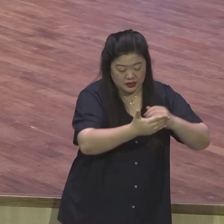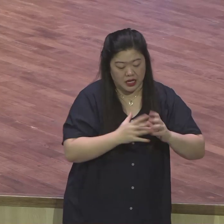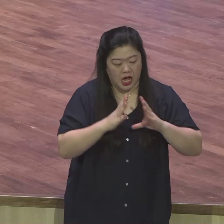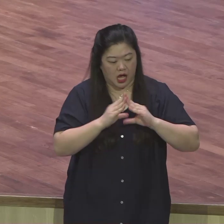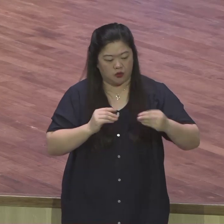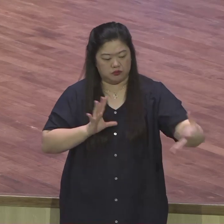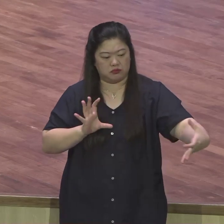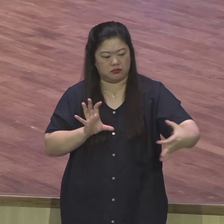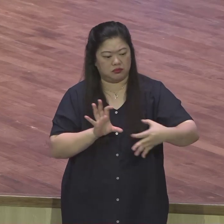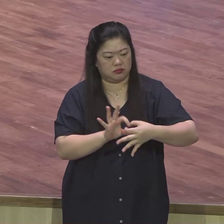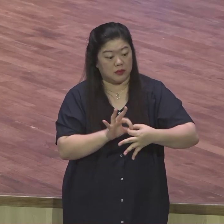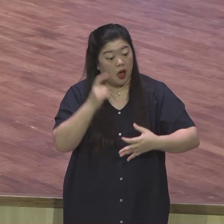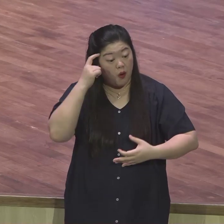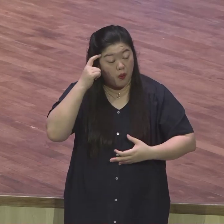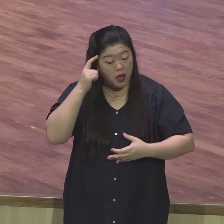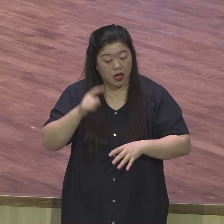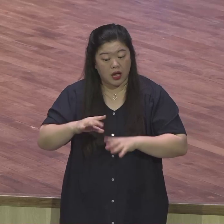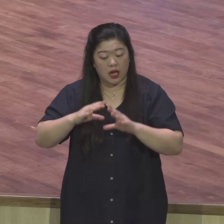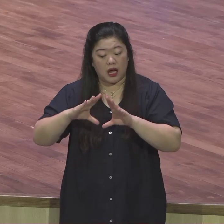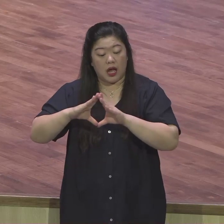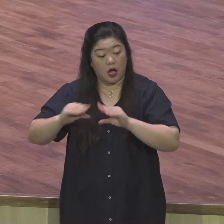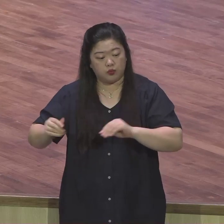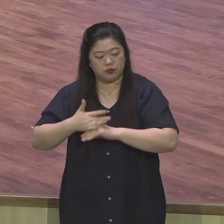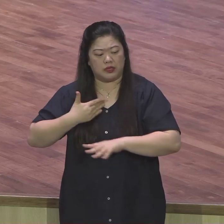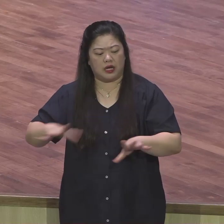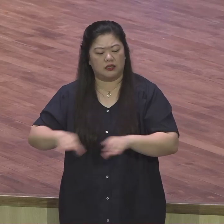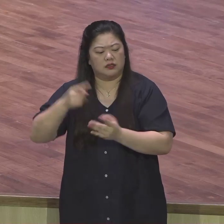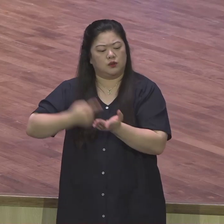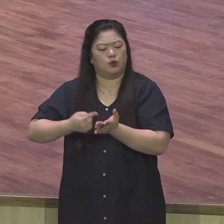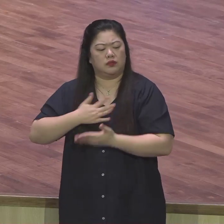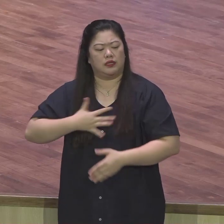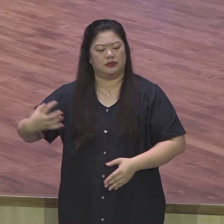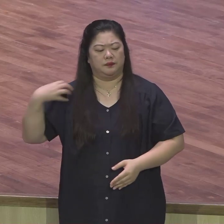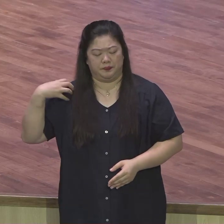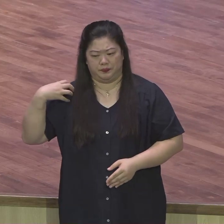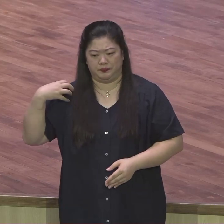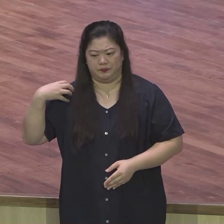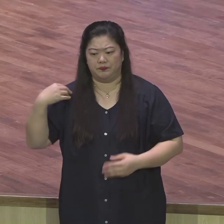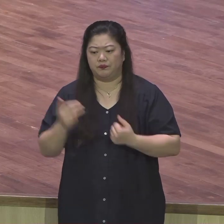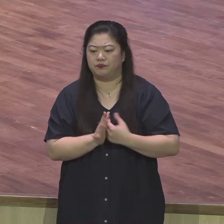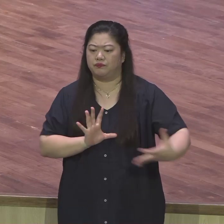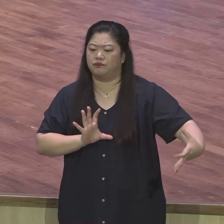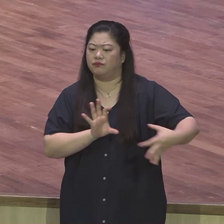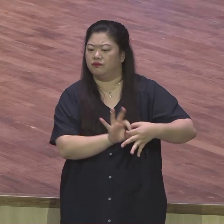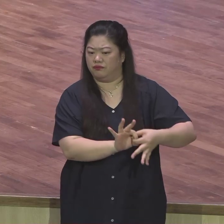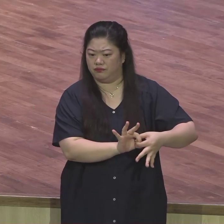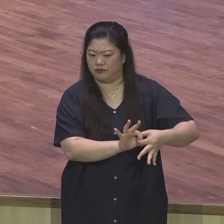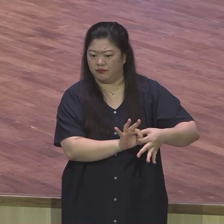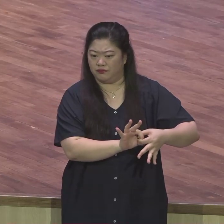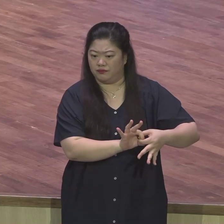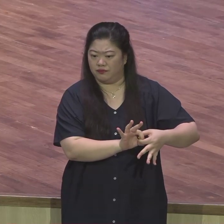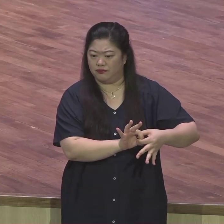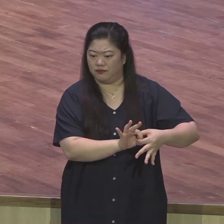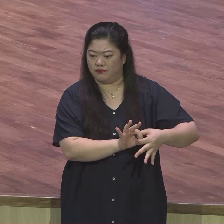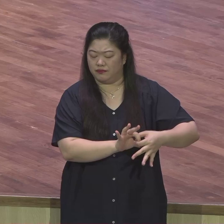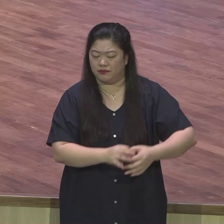통치자로 삼았습니다. 이렇게 나온단 말이에요. 결국 이 말씀 핵심이 뭐예요? 모든 사건